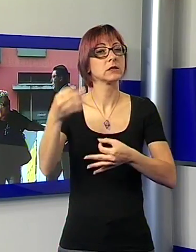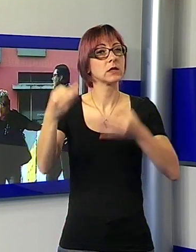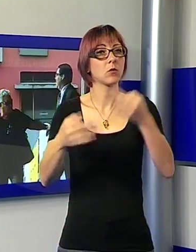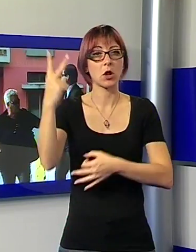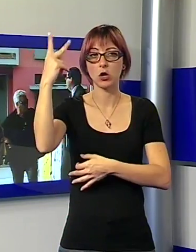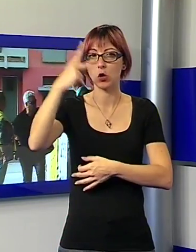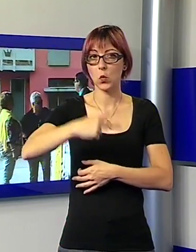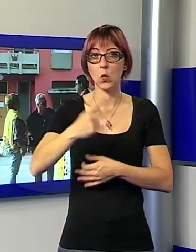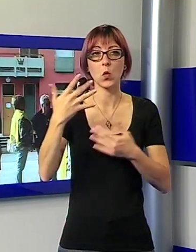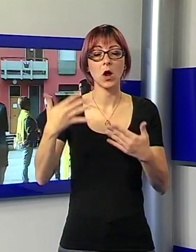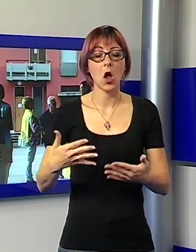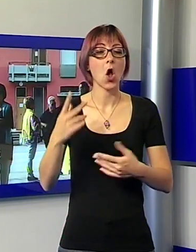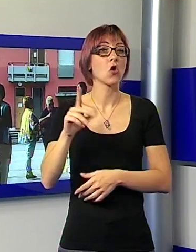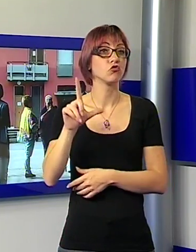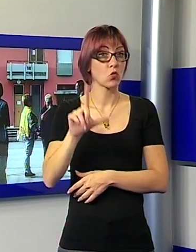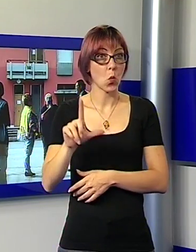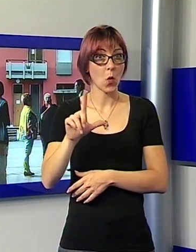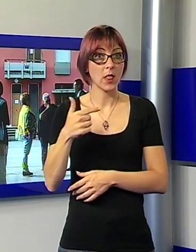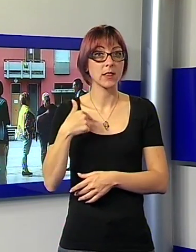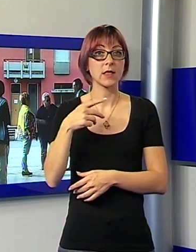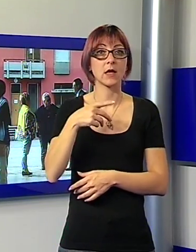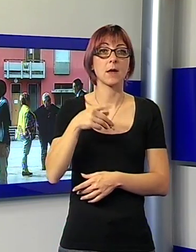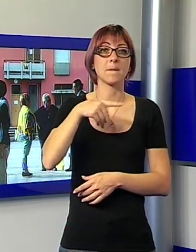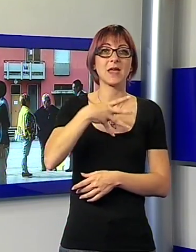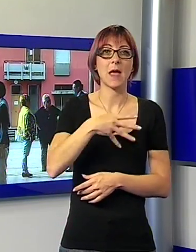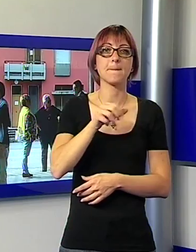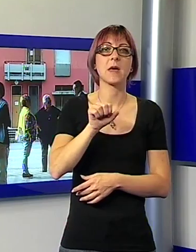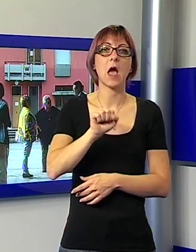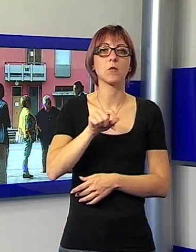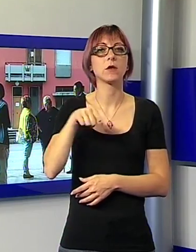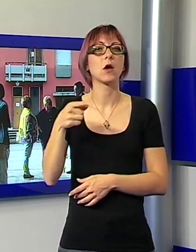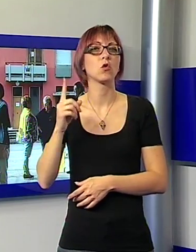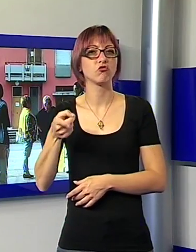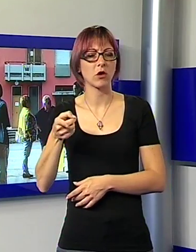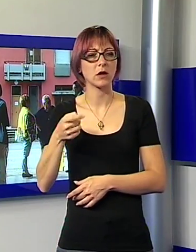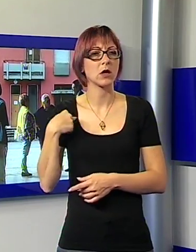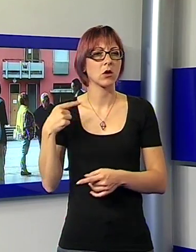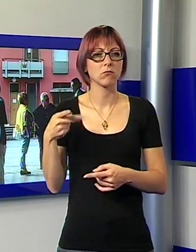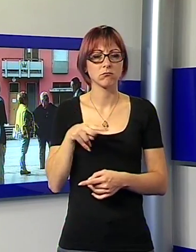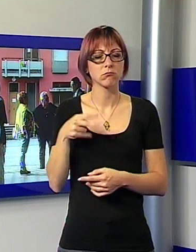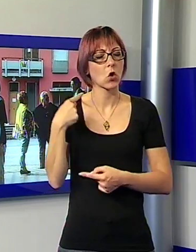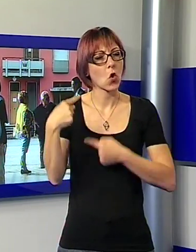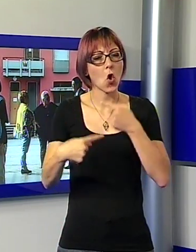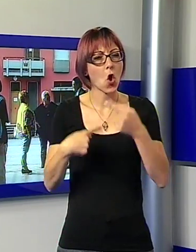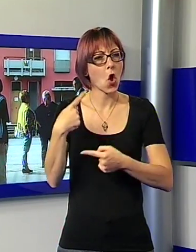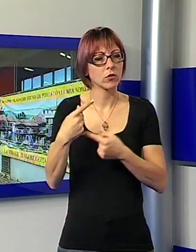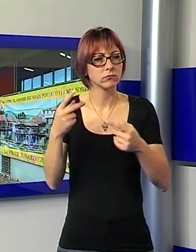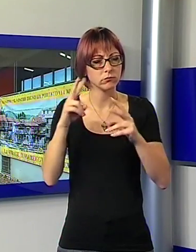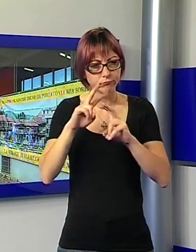giornata di lunedì i PM Giuseppe Amodeo e Salvatore Giannino hanno continuato a tracciare quelle che sono secondo loro le